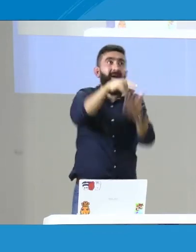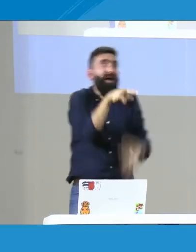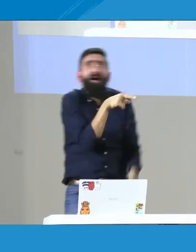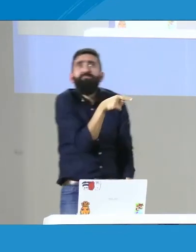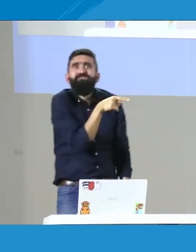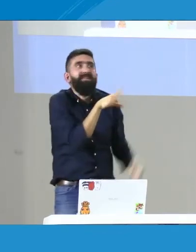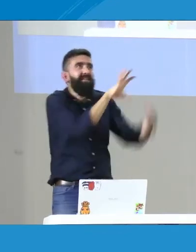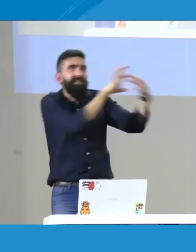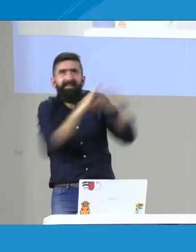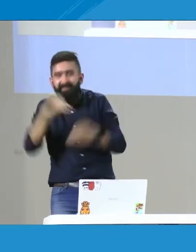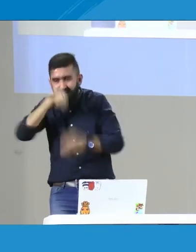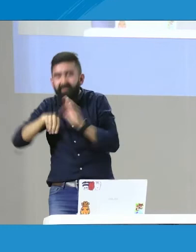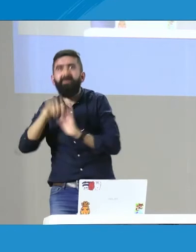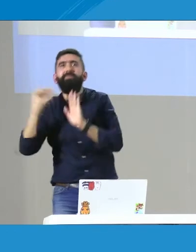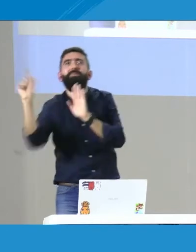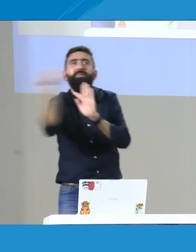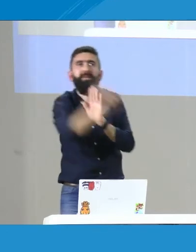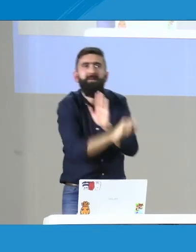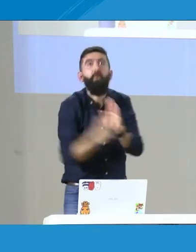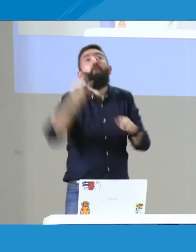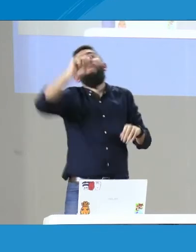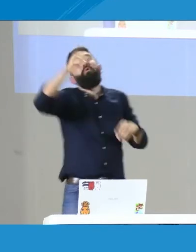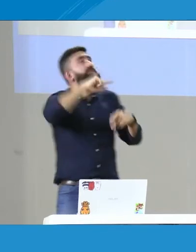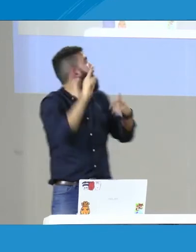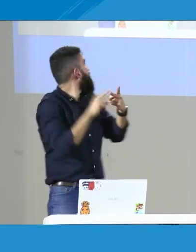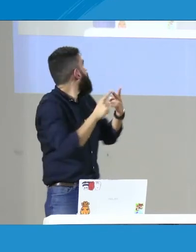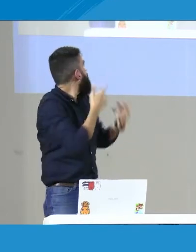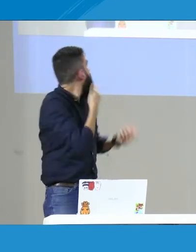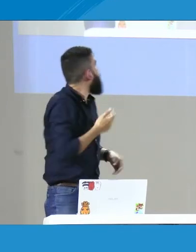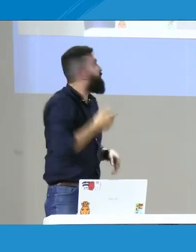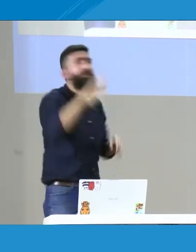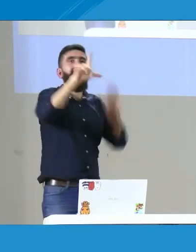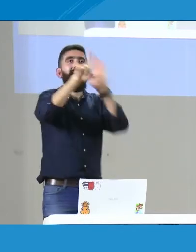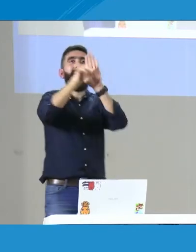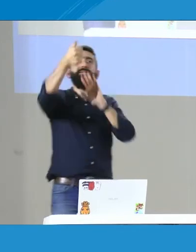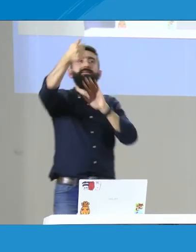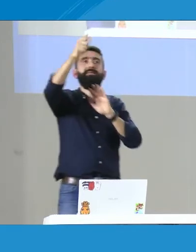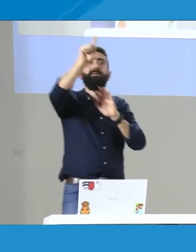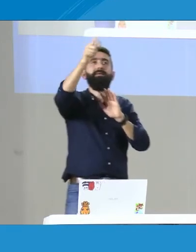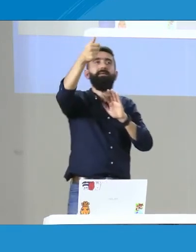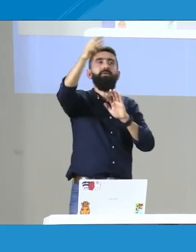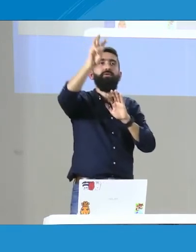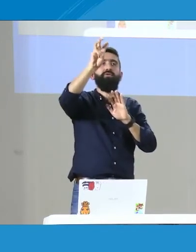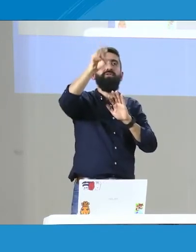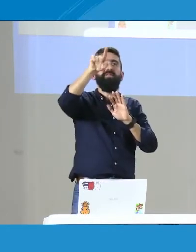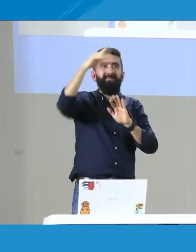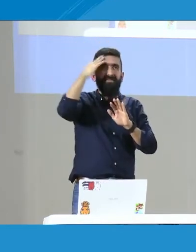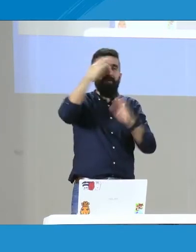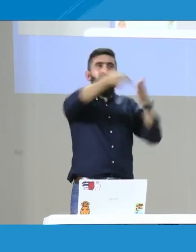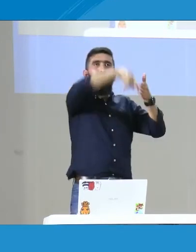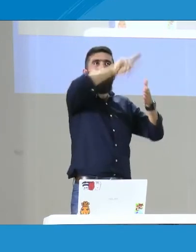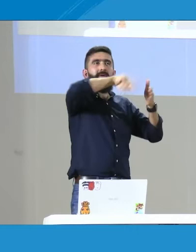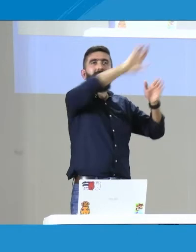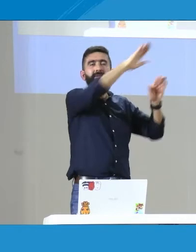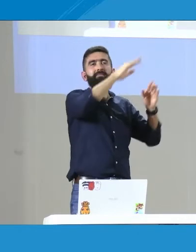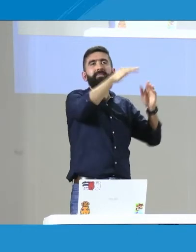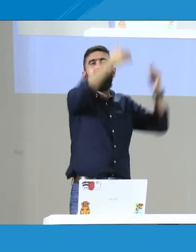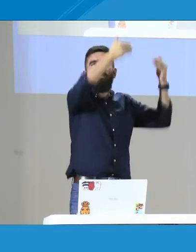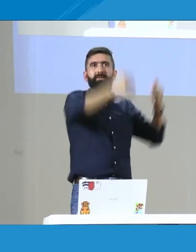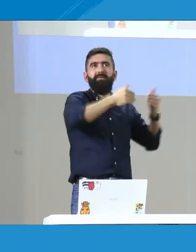Dice que cualquier persona, es la Constitución del 91, dice que cualquier persona, como ciudadano colombiano, tiene derecho a acceder a la información, la